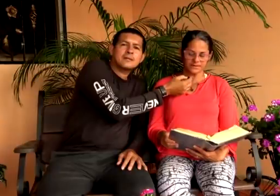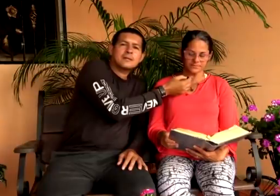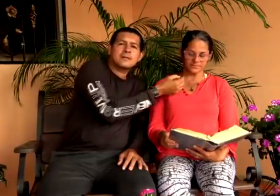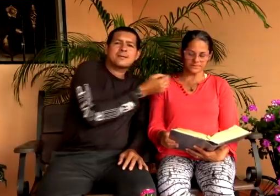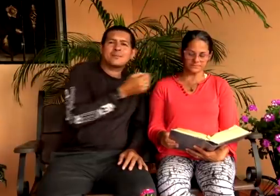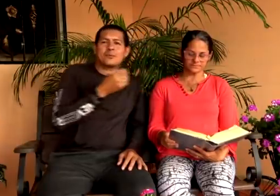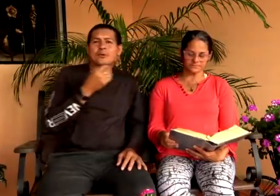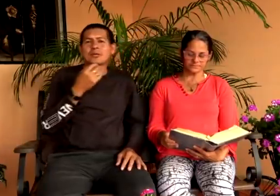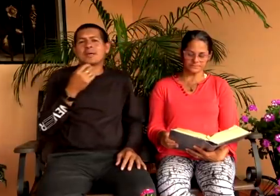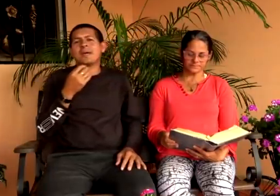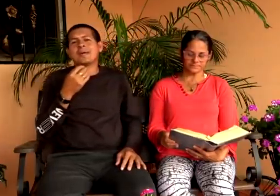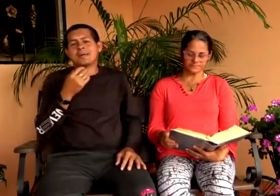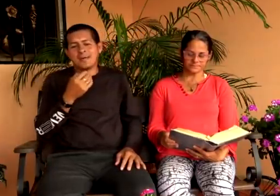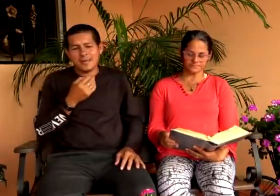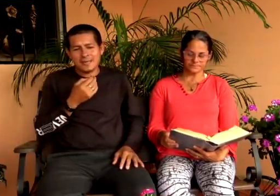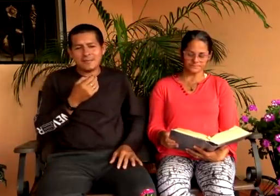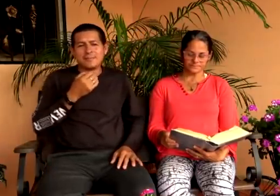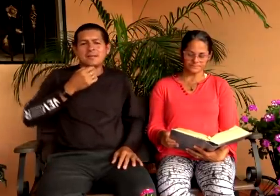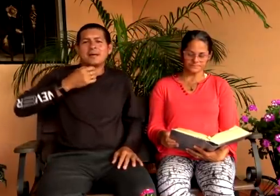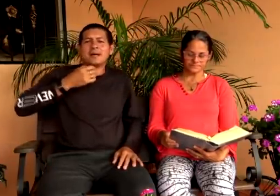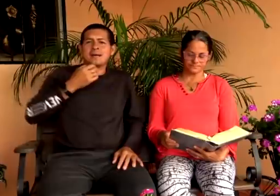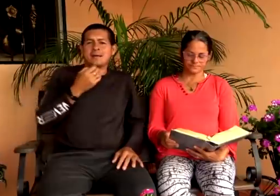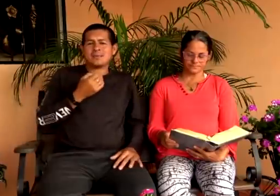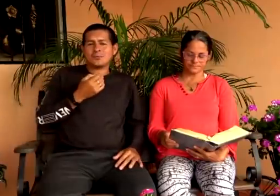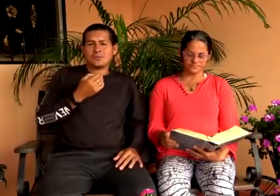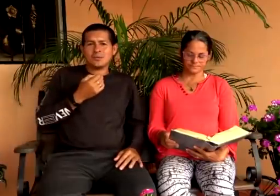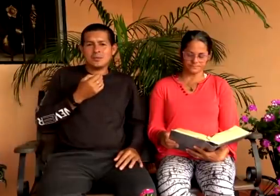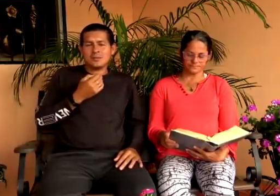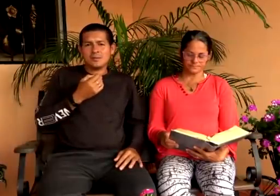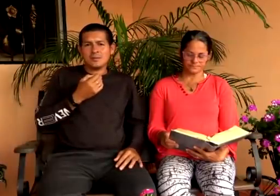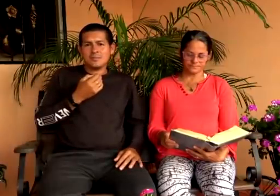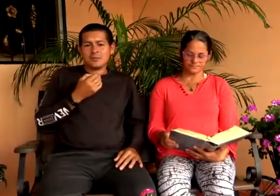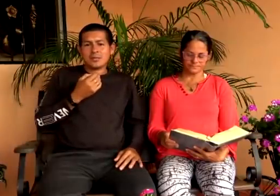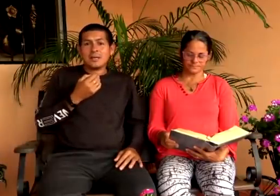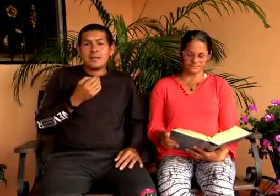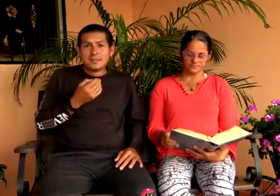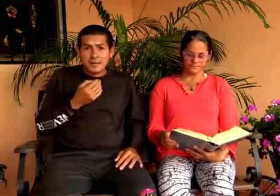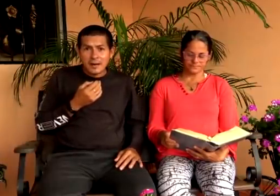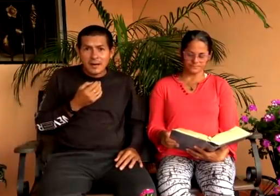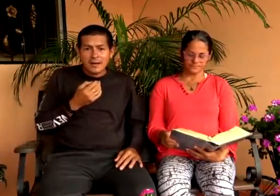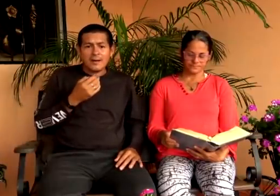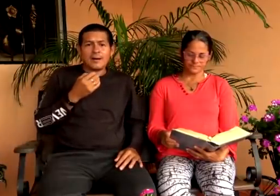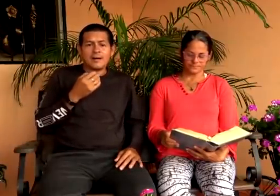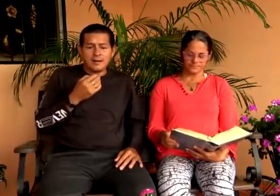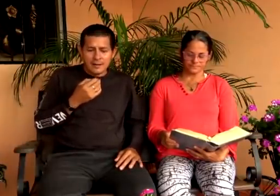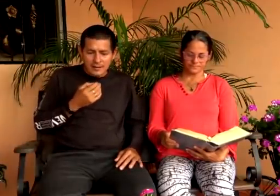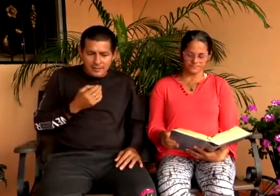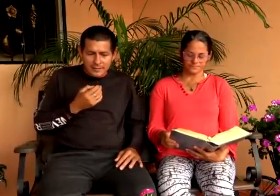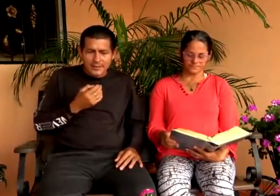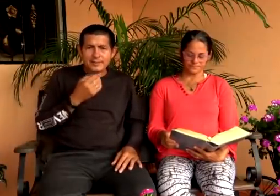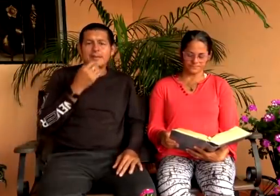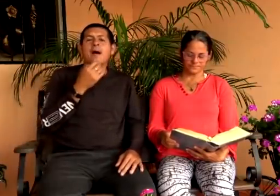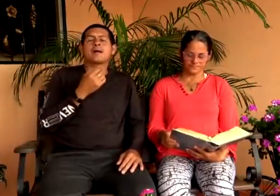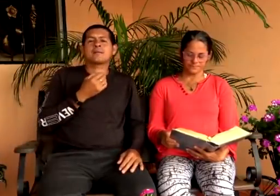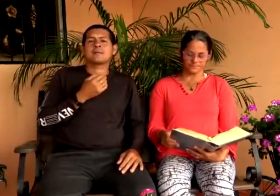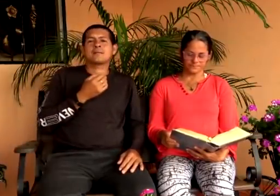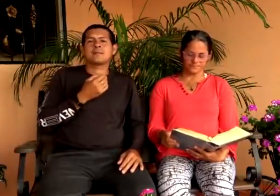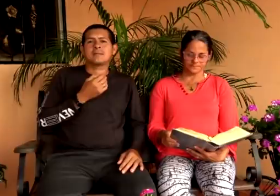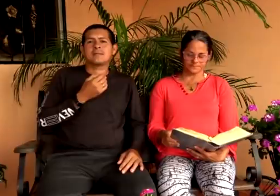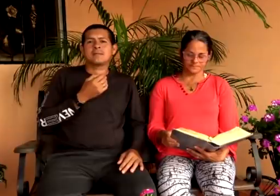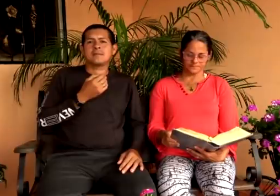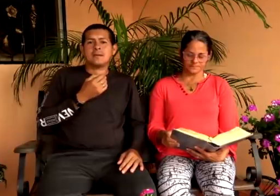quieren matarme. ¿Por qué quieren matar a Jesús? Porque les decía la verdad.